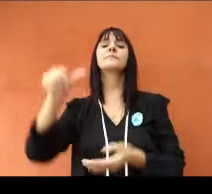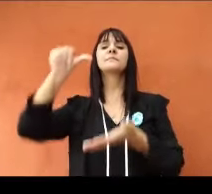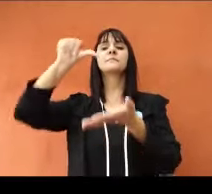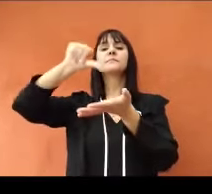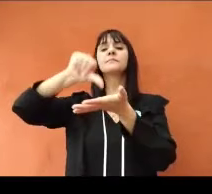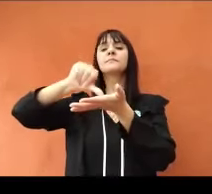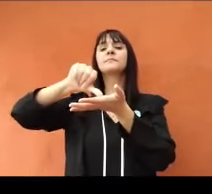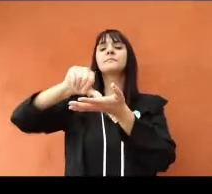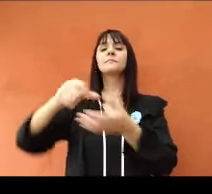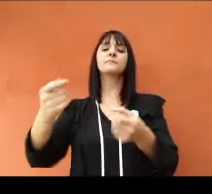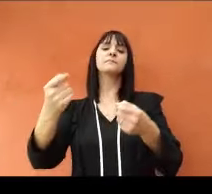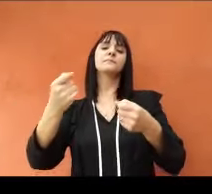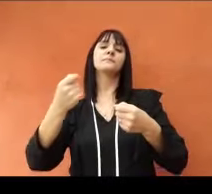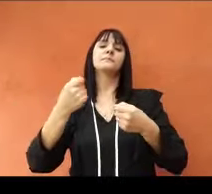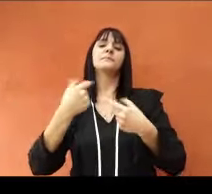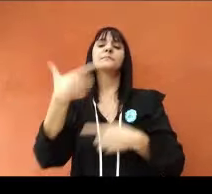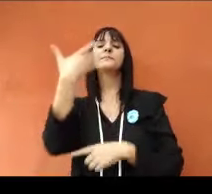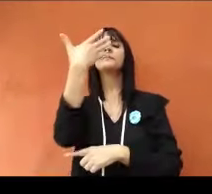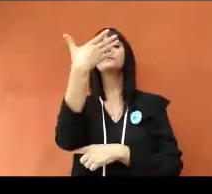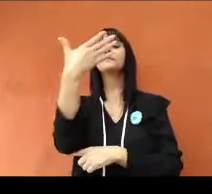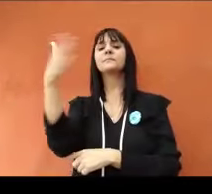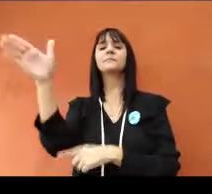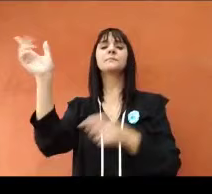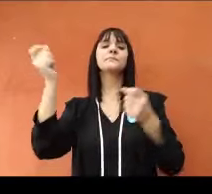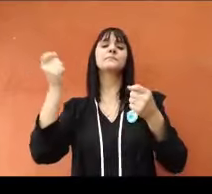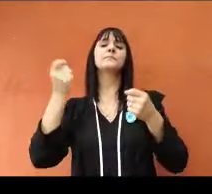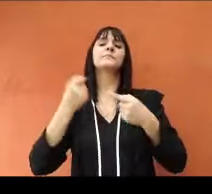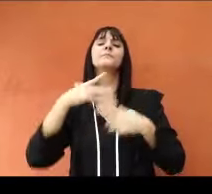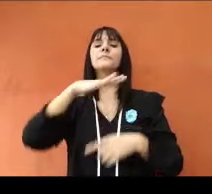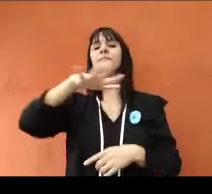Este es mi país, mi bandera y mi lugar